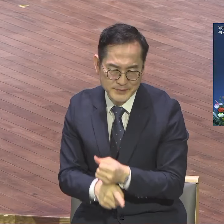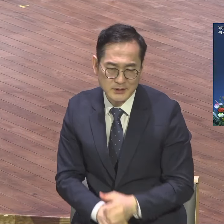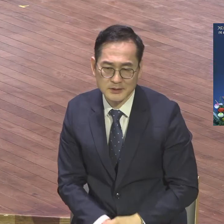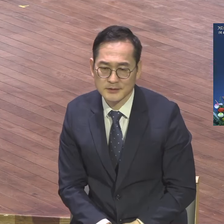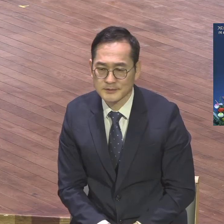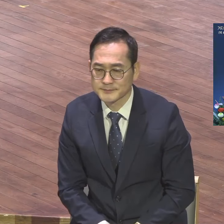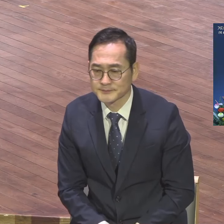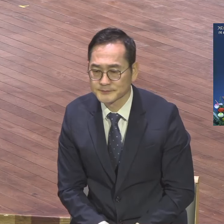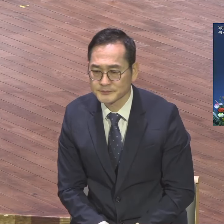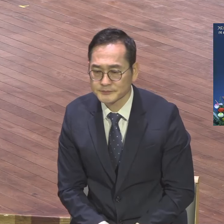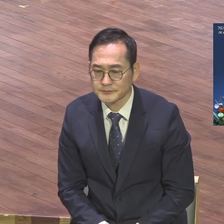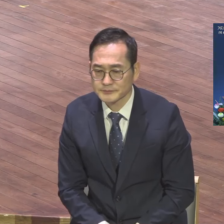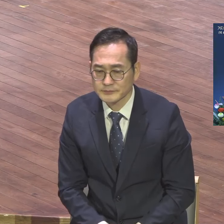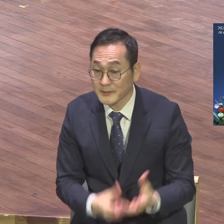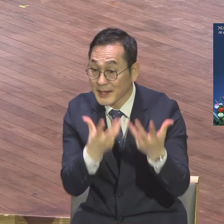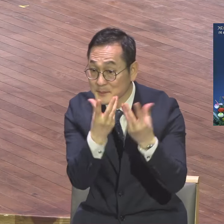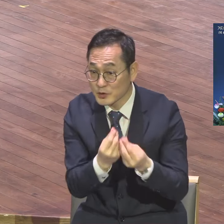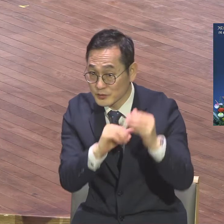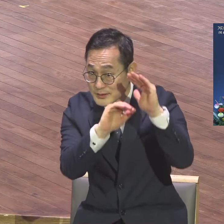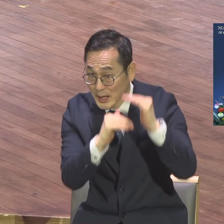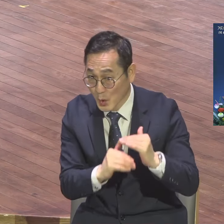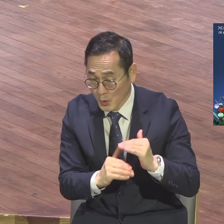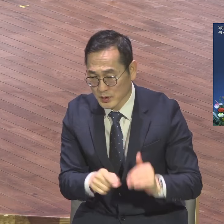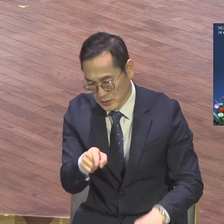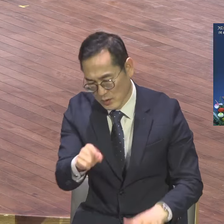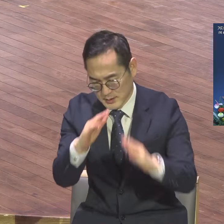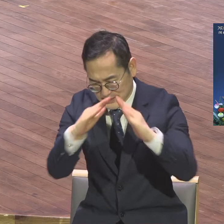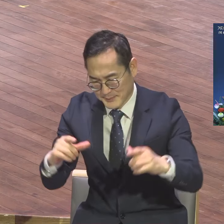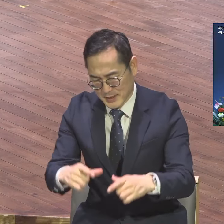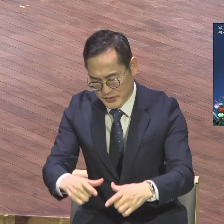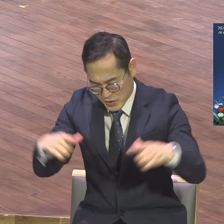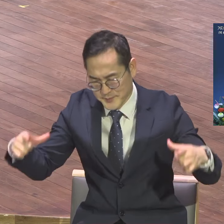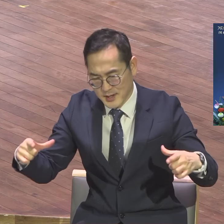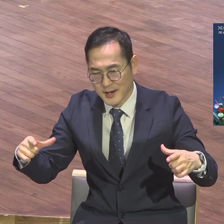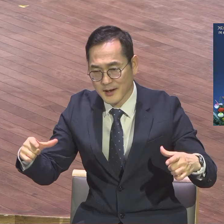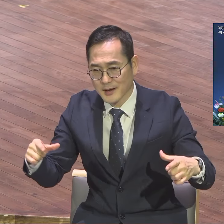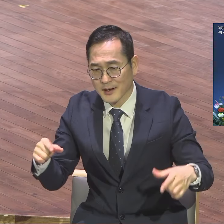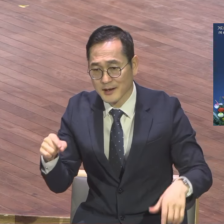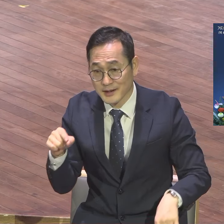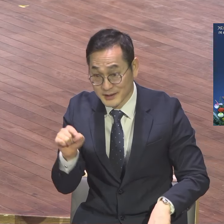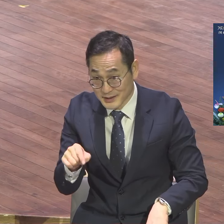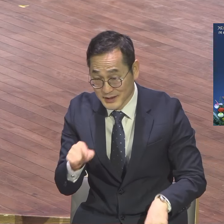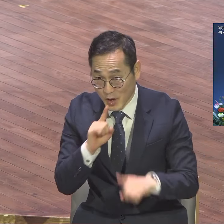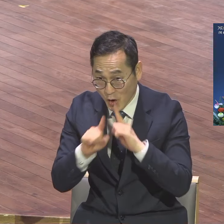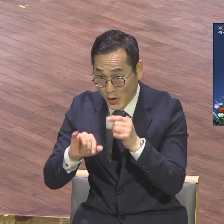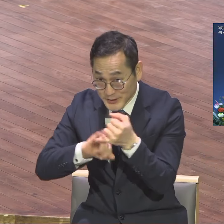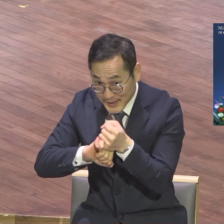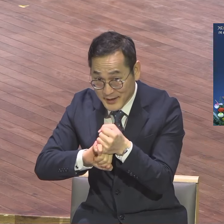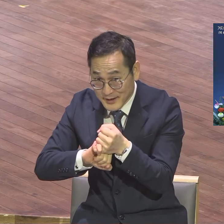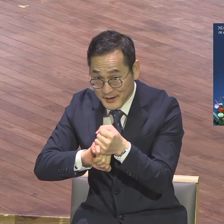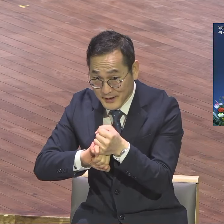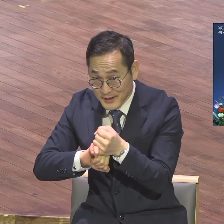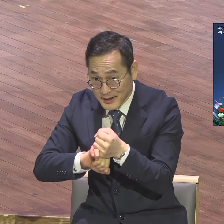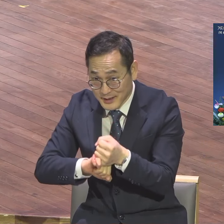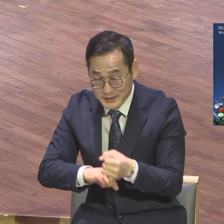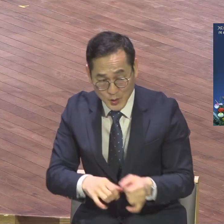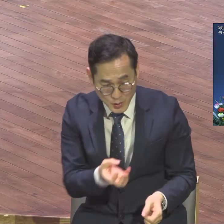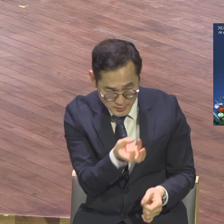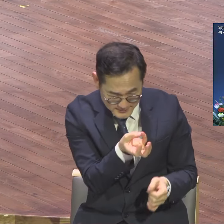하나님께서 우리에게 주신 너 장막들을 넓히라 이 언약 메시지와 일맥 상통하는